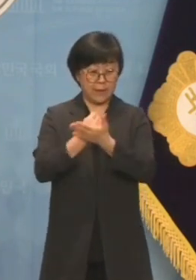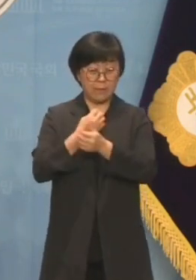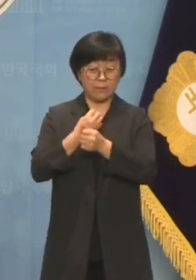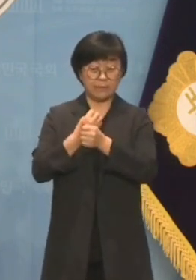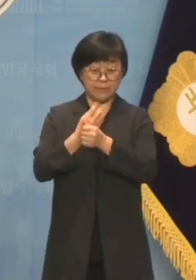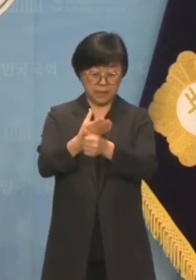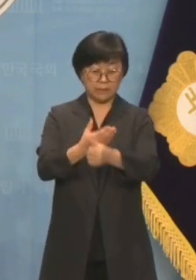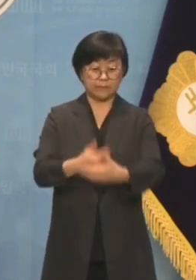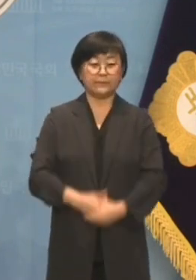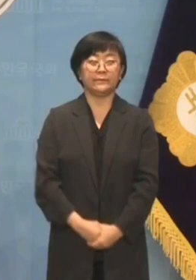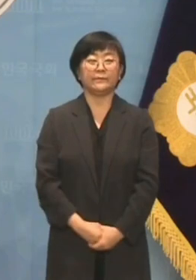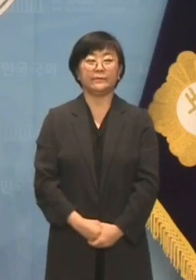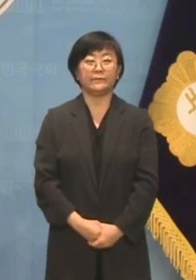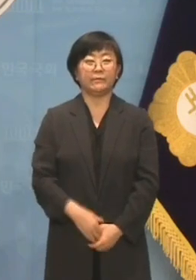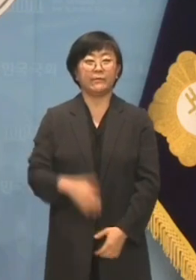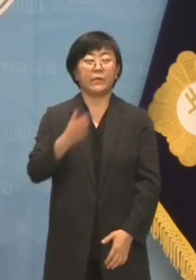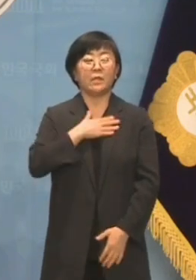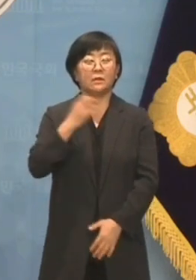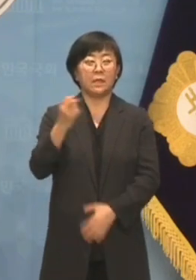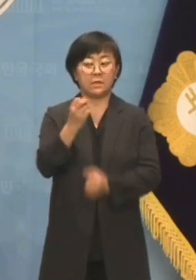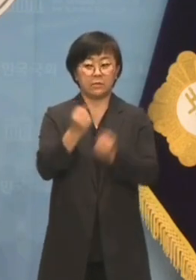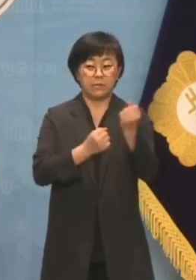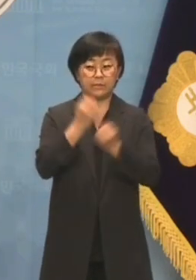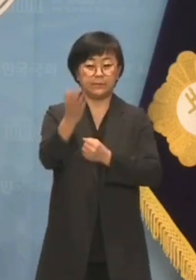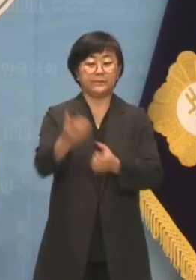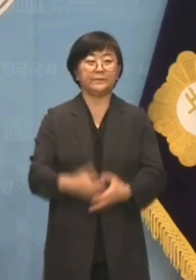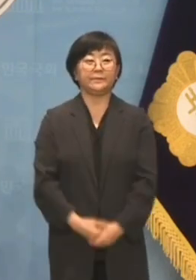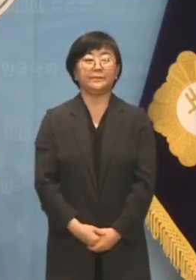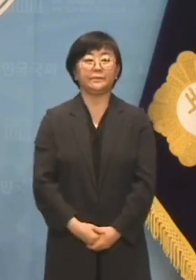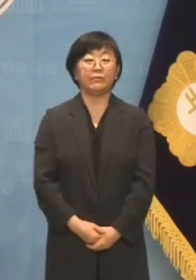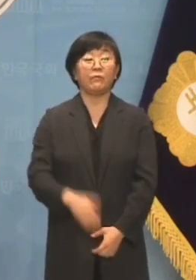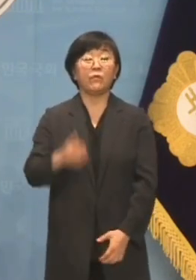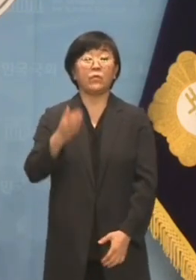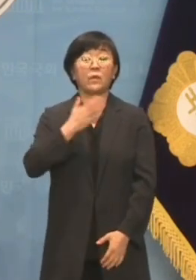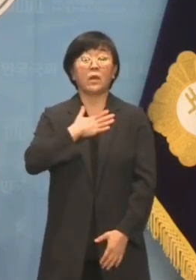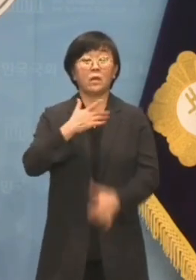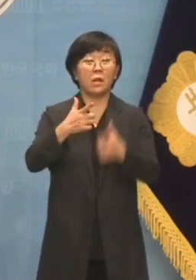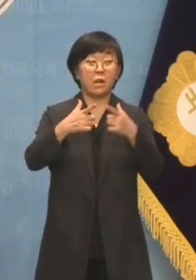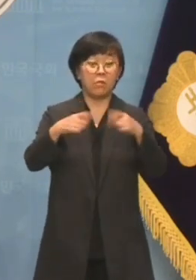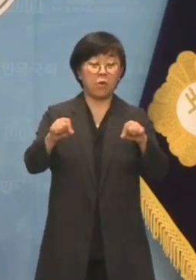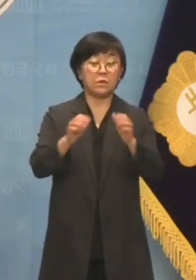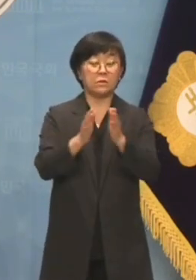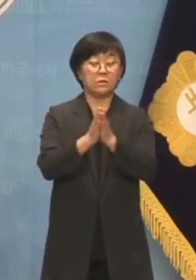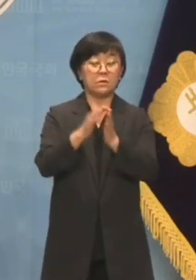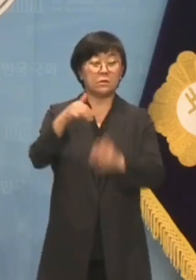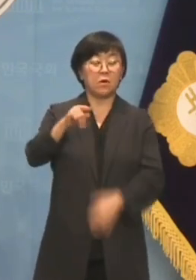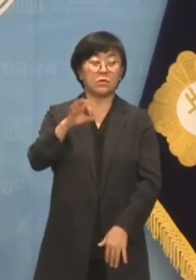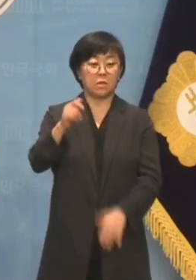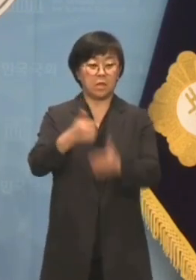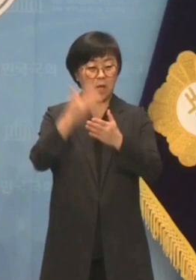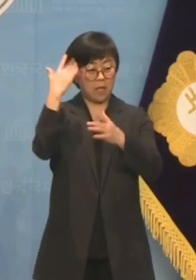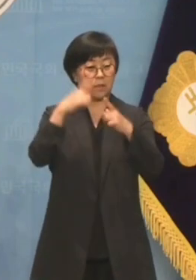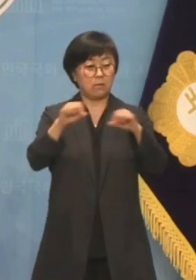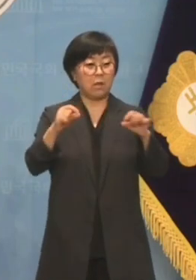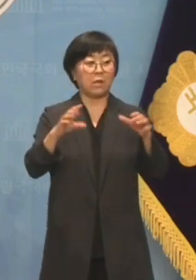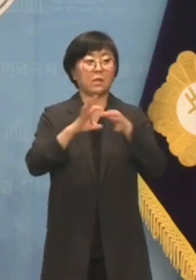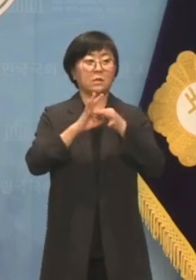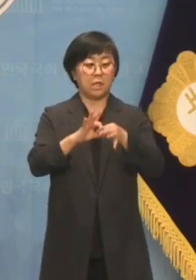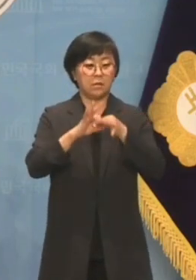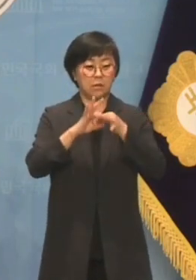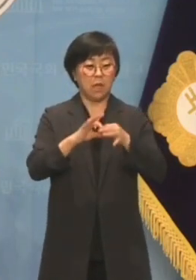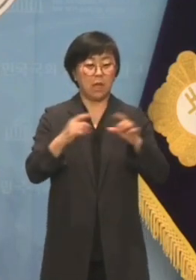표합니다. 제가 다시 한 번 말씀드리겠습니다. 제가 일본 청소에서 한일관계 개선의